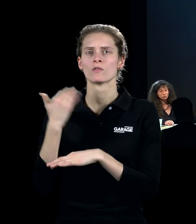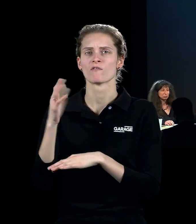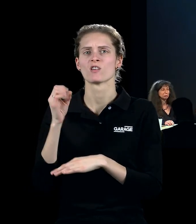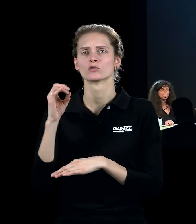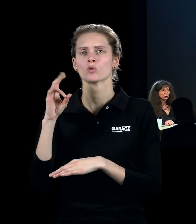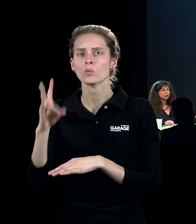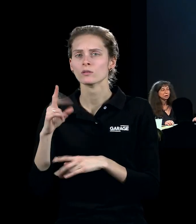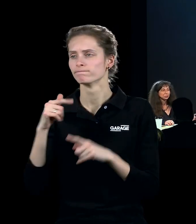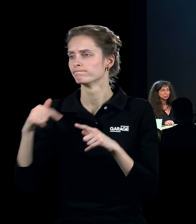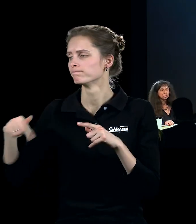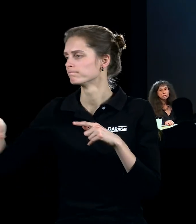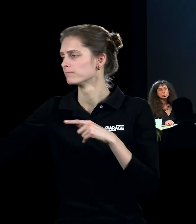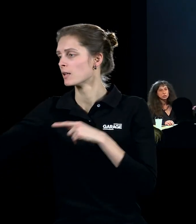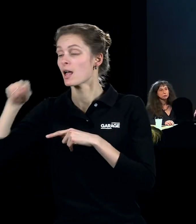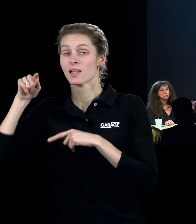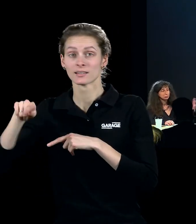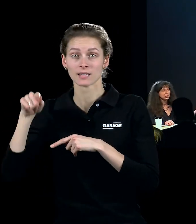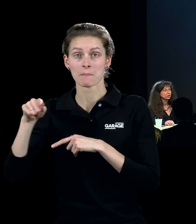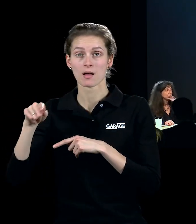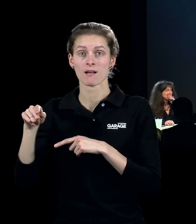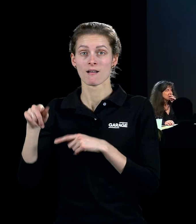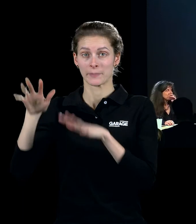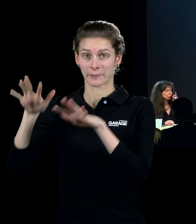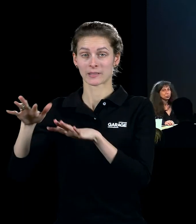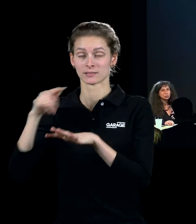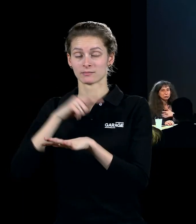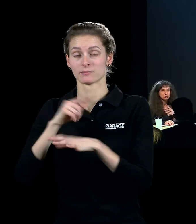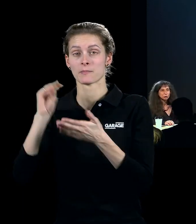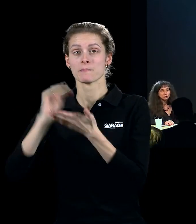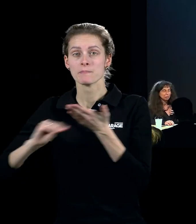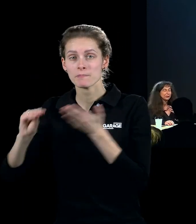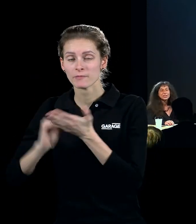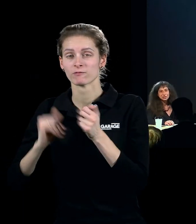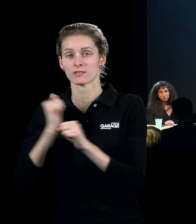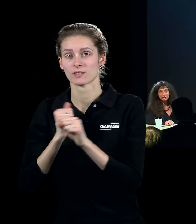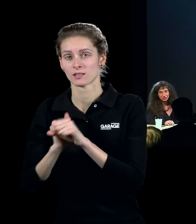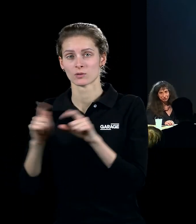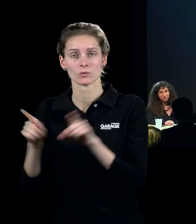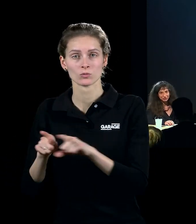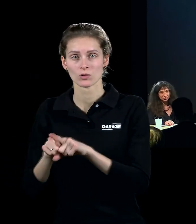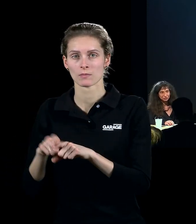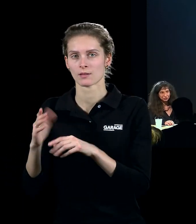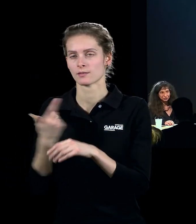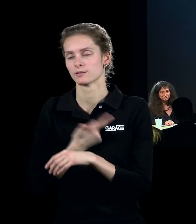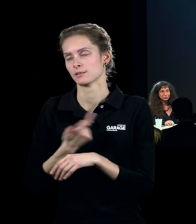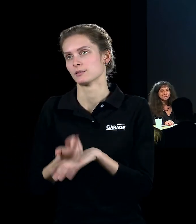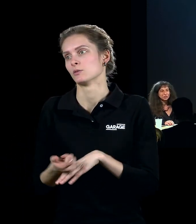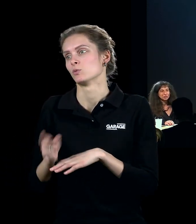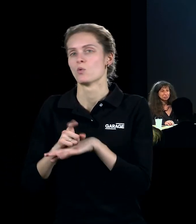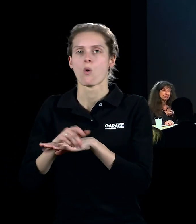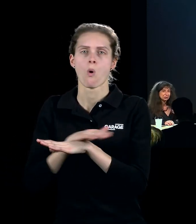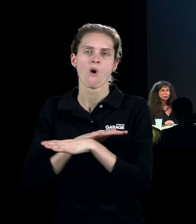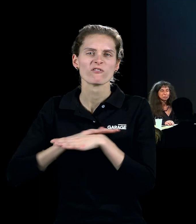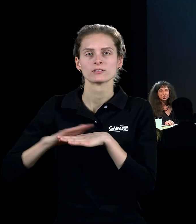музеи, в том числе современного искусства. на этом месте, которое, наверное, такое самое официальное место Америки, с одной стороны, с другой